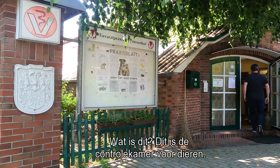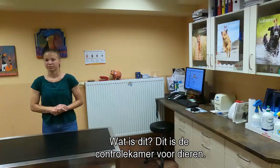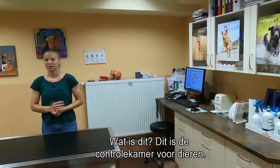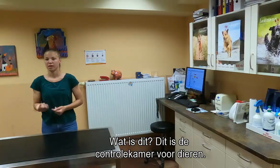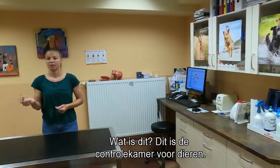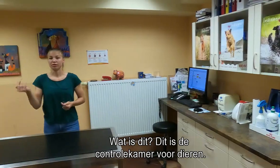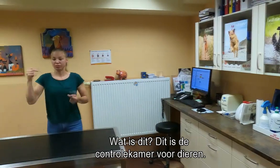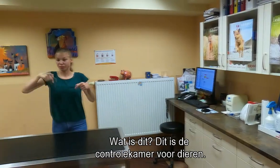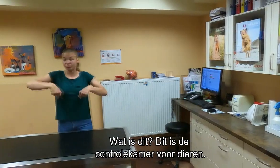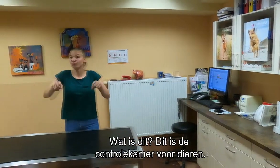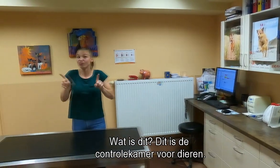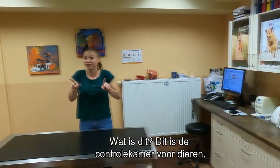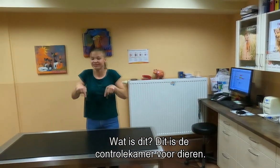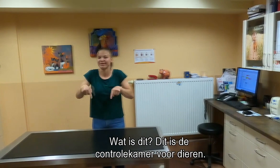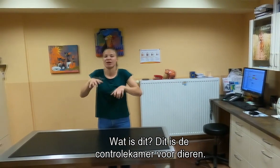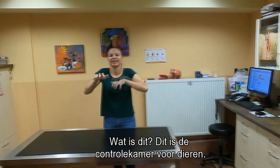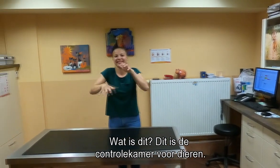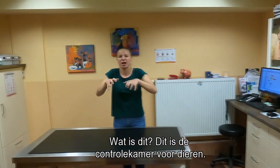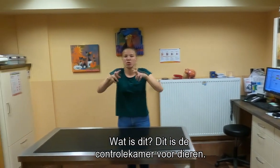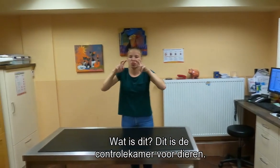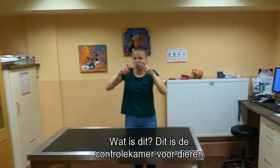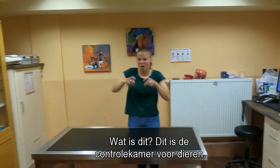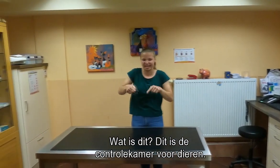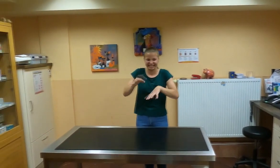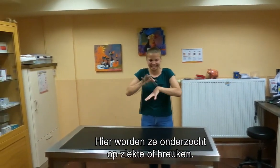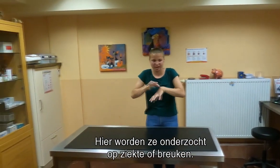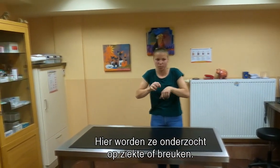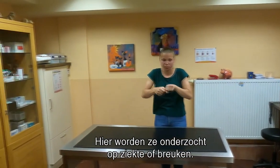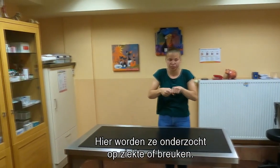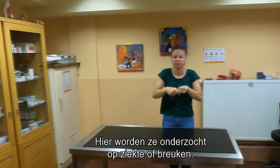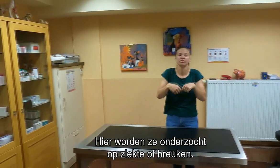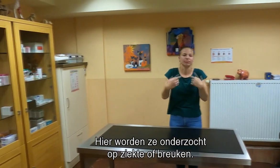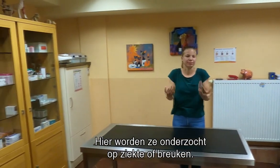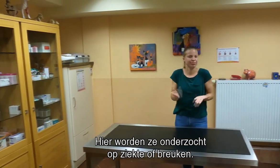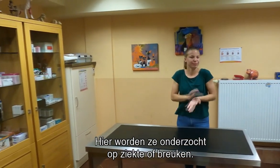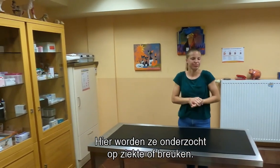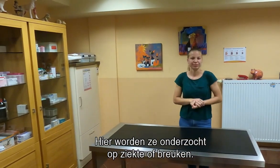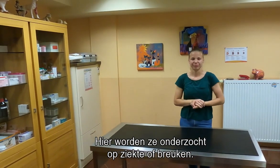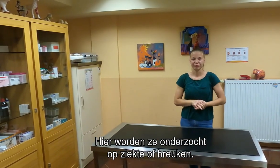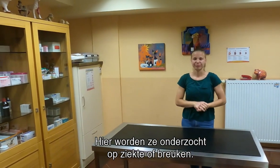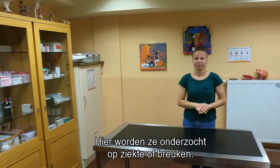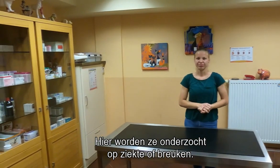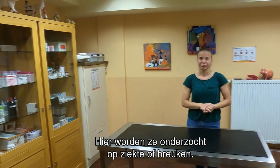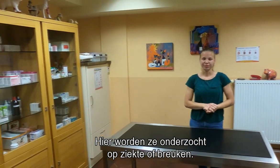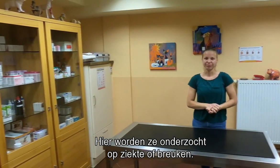Wat dit is? Dit is de controlekamer voor dieren. Hier worden ze onderzocht op ziekte of breuken.